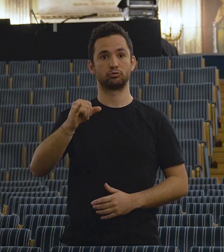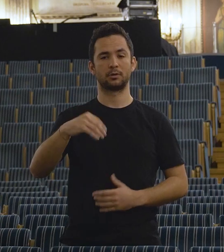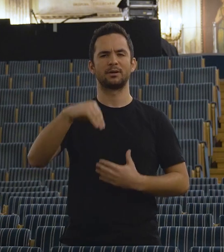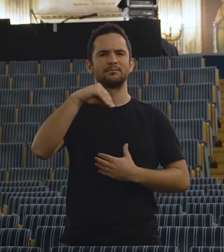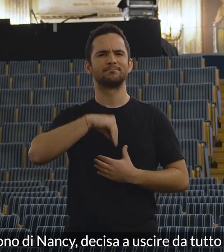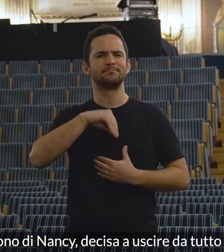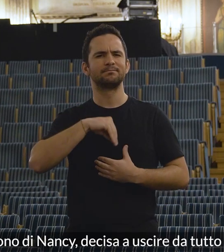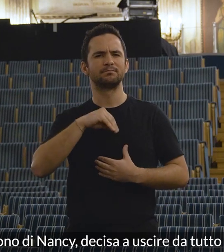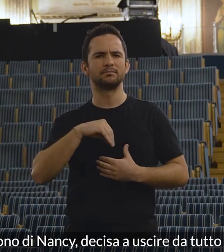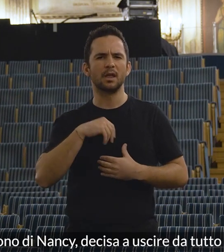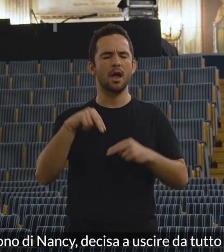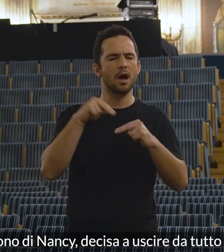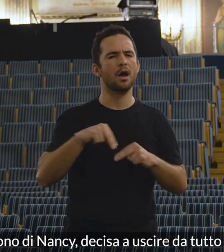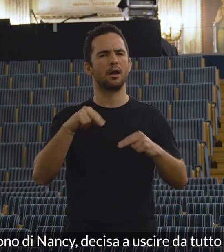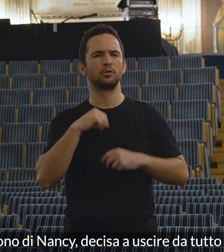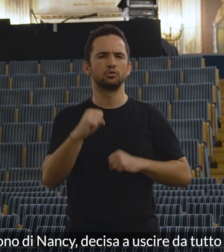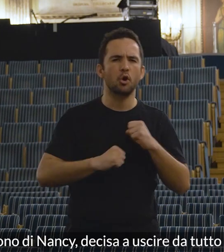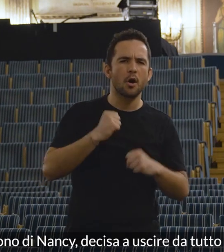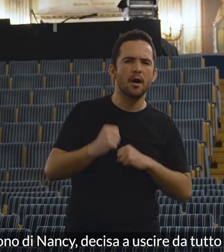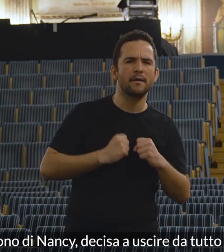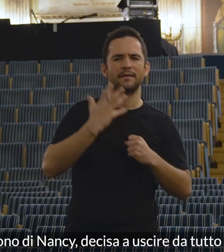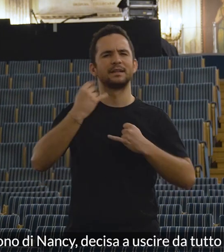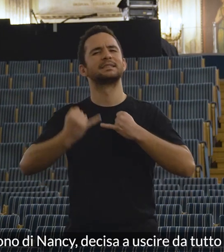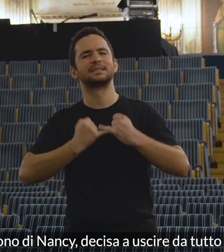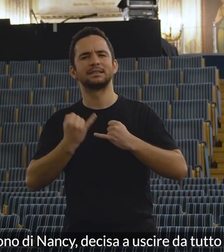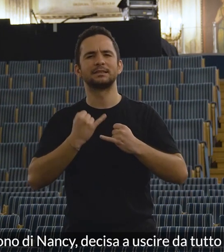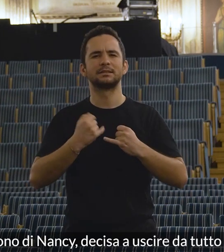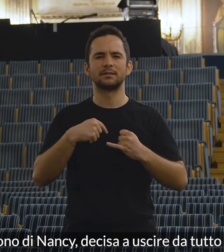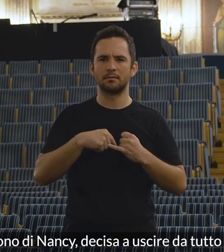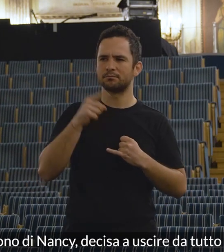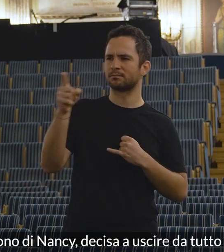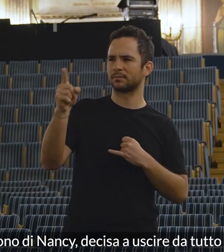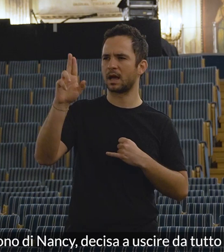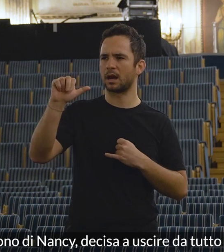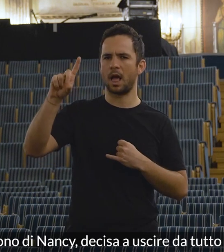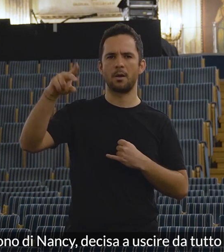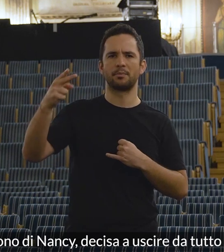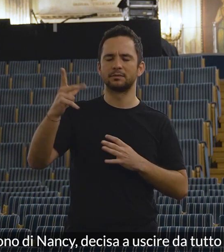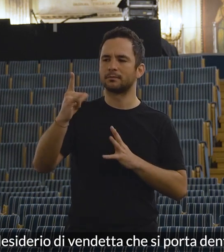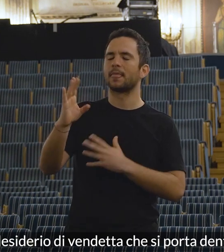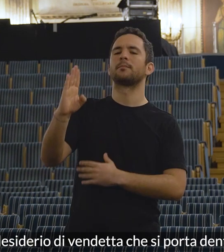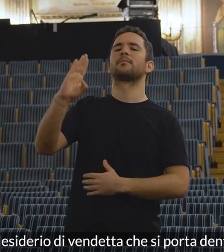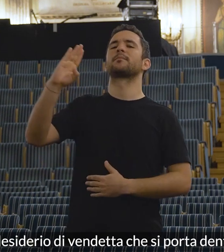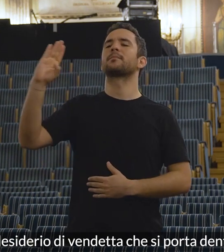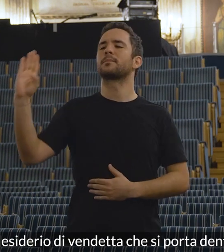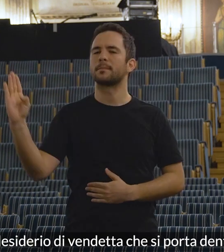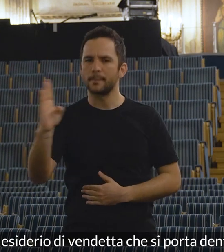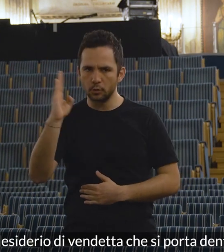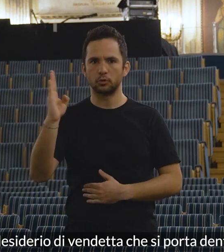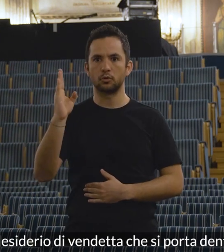Il perdono di Nancy, decisa a uscire da tutto quel dolore e dal desiderio di vendetta